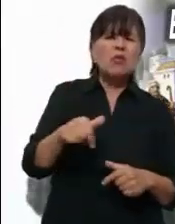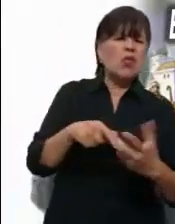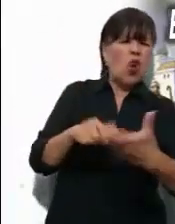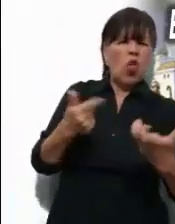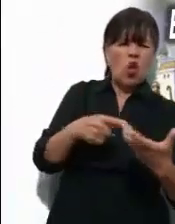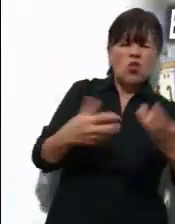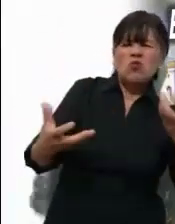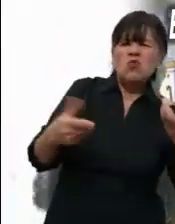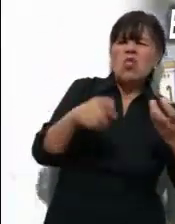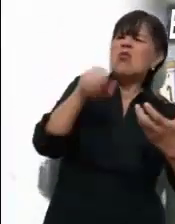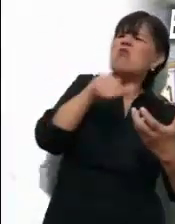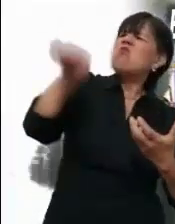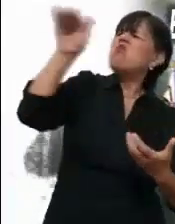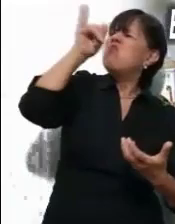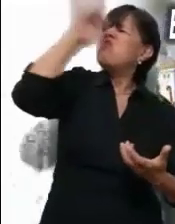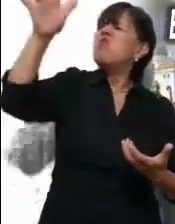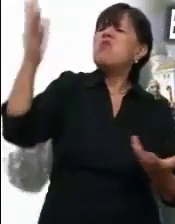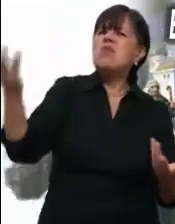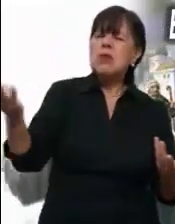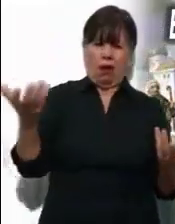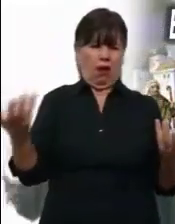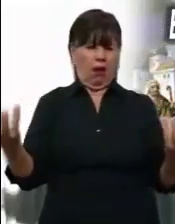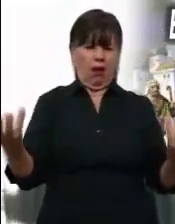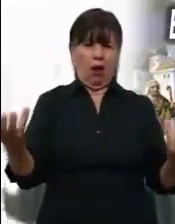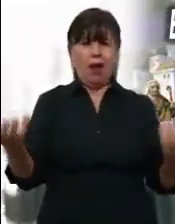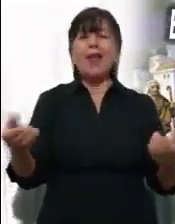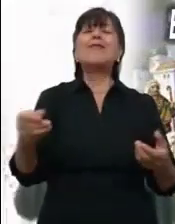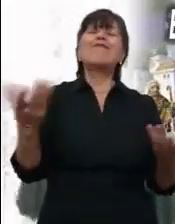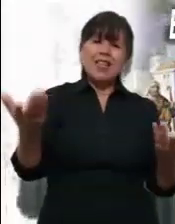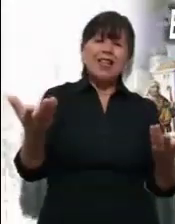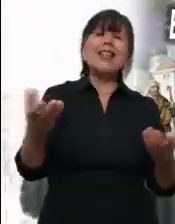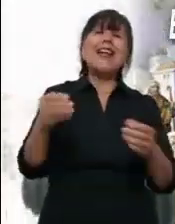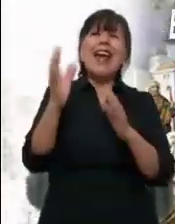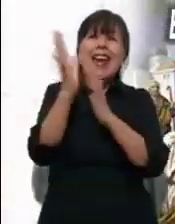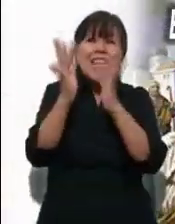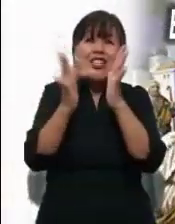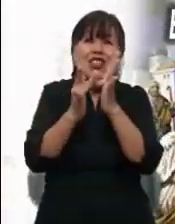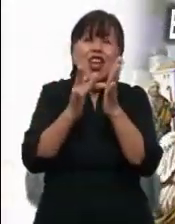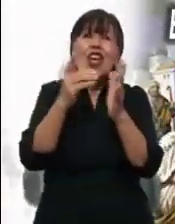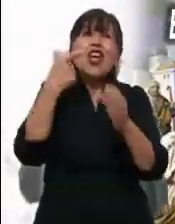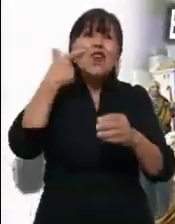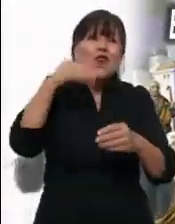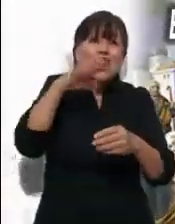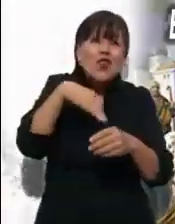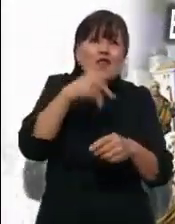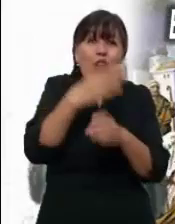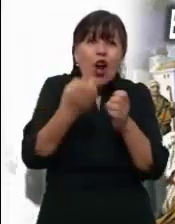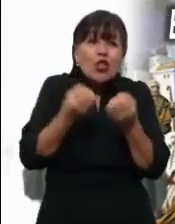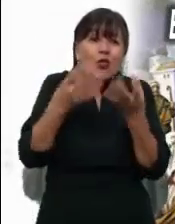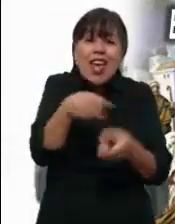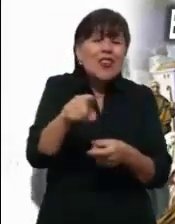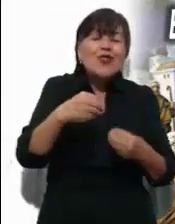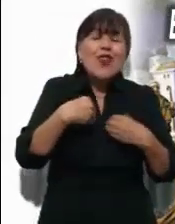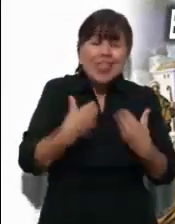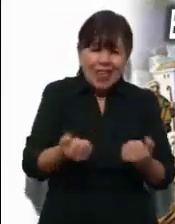reclamos de los otros discípulos. No han entendido lo que Cristo busca y aunque lo van siguiendo de cerca,